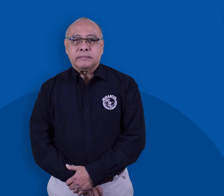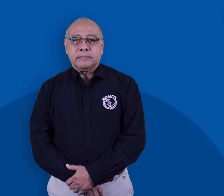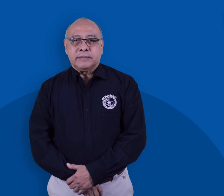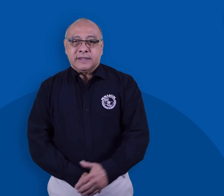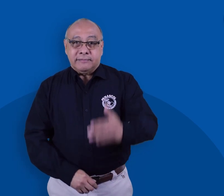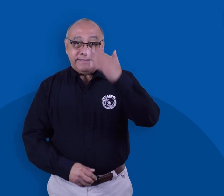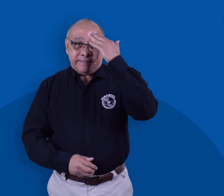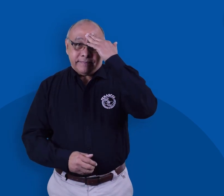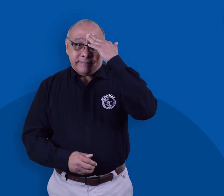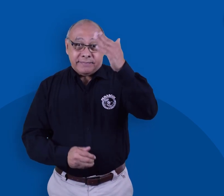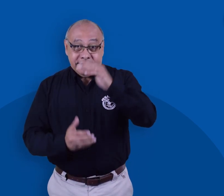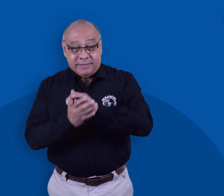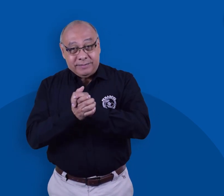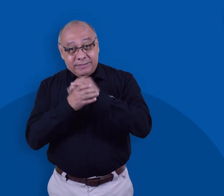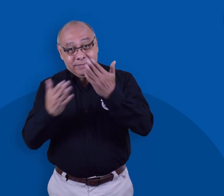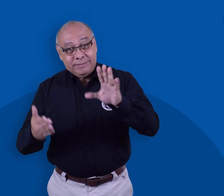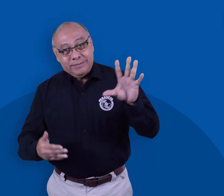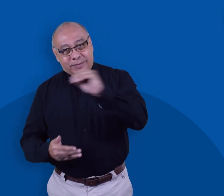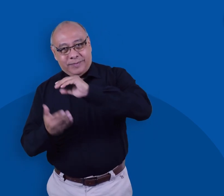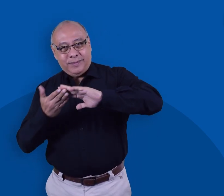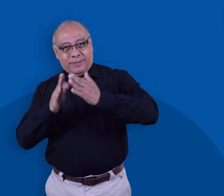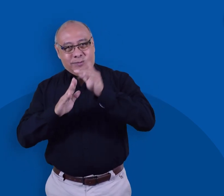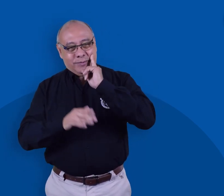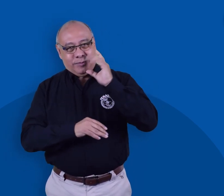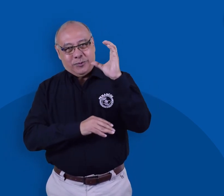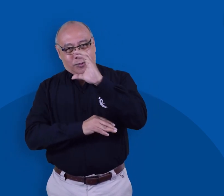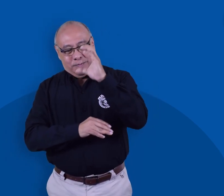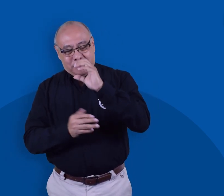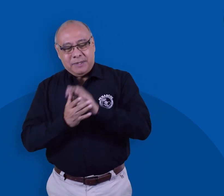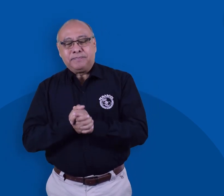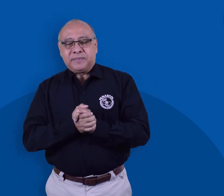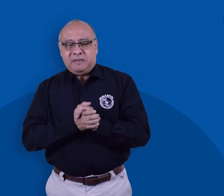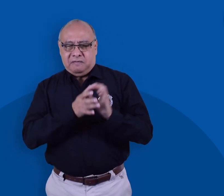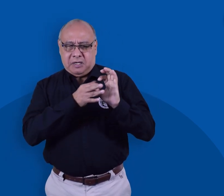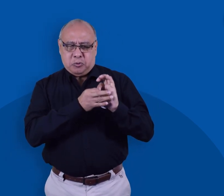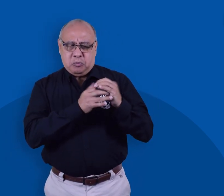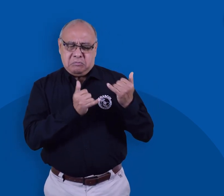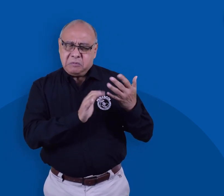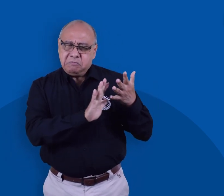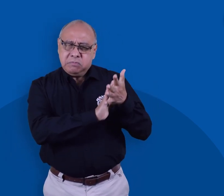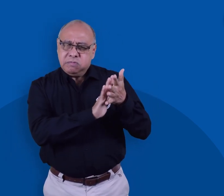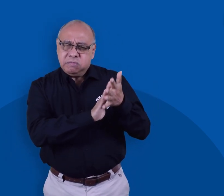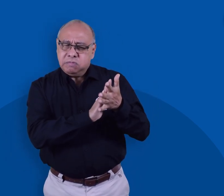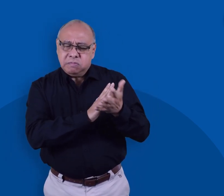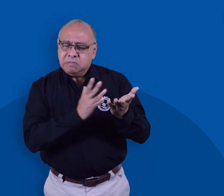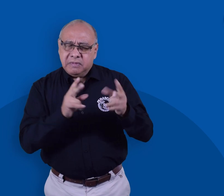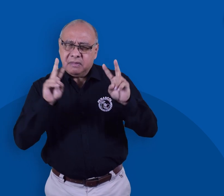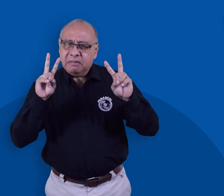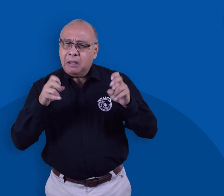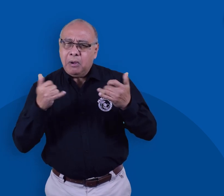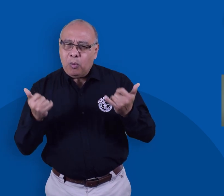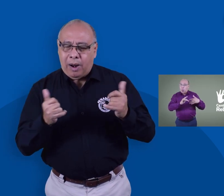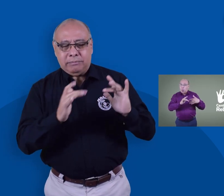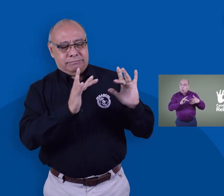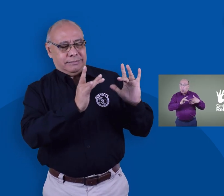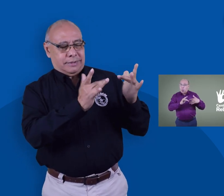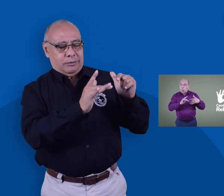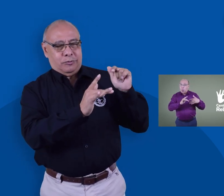Hola, un saludo para toda la comunidad sorda de Colombia. En este momento, FENASCOL quiere hablarles con relación al tema